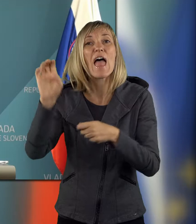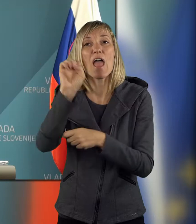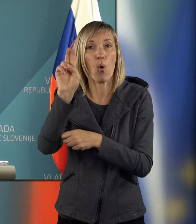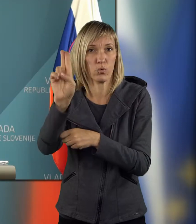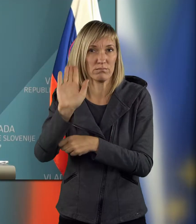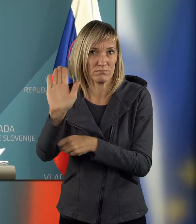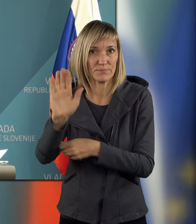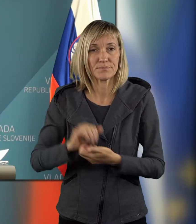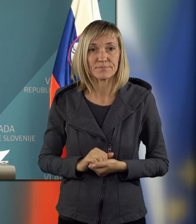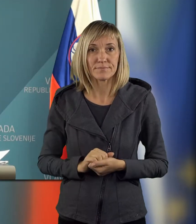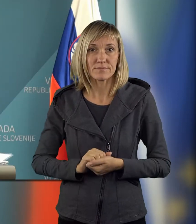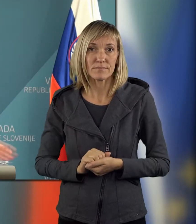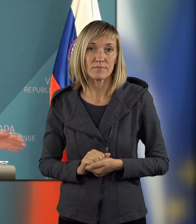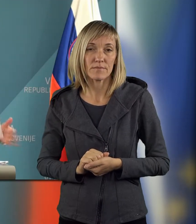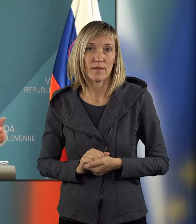Evropske unije.